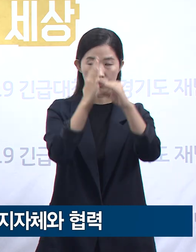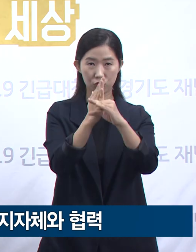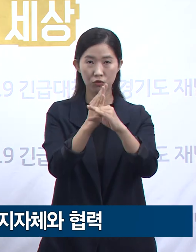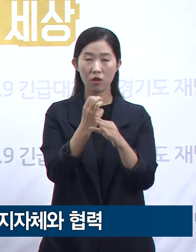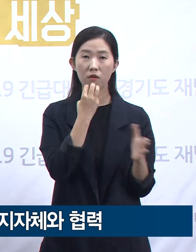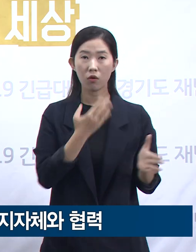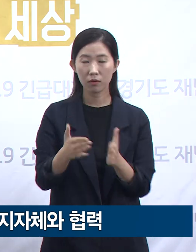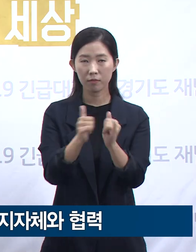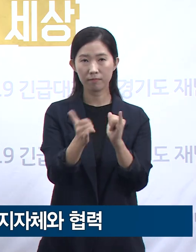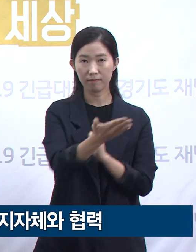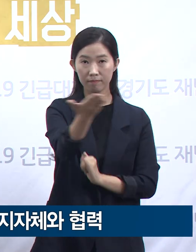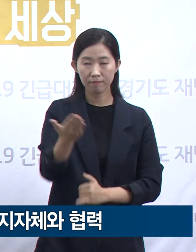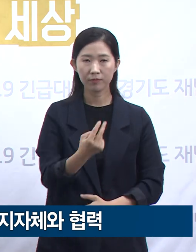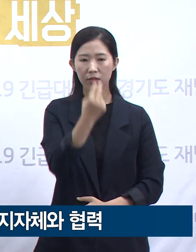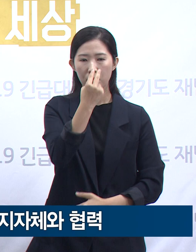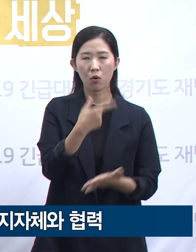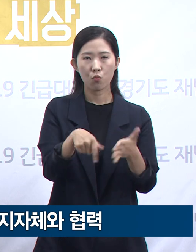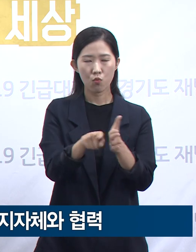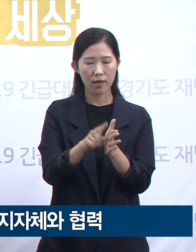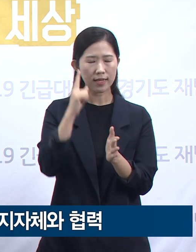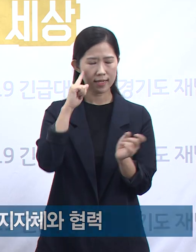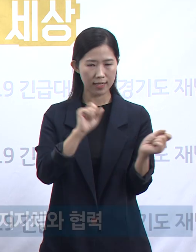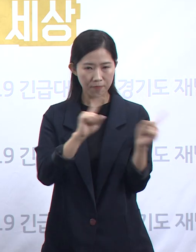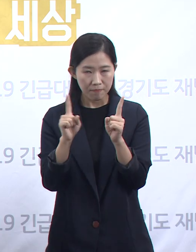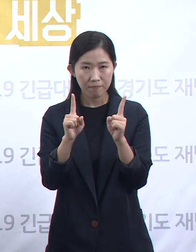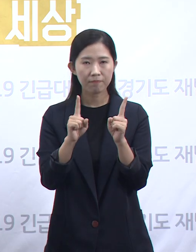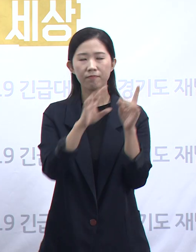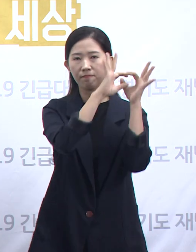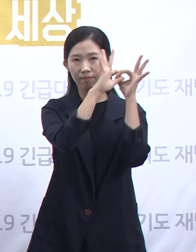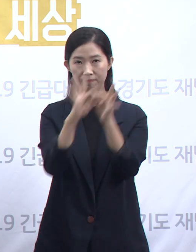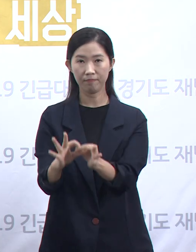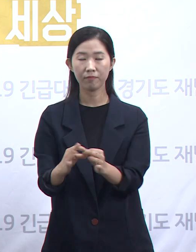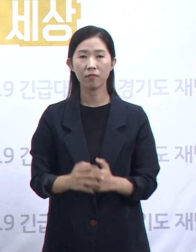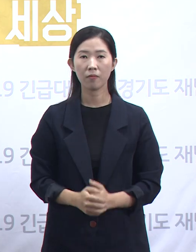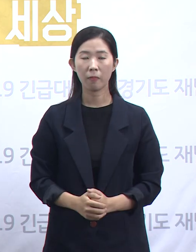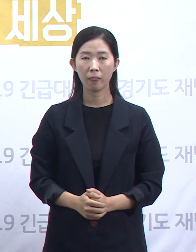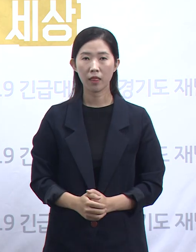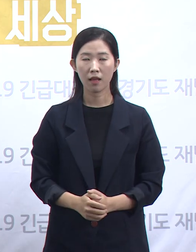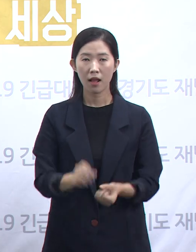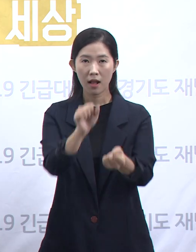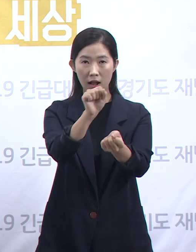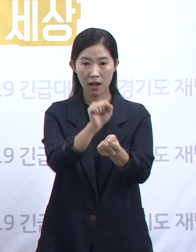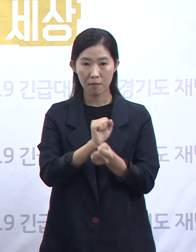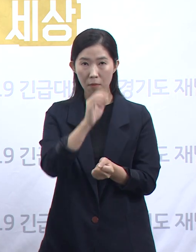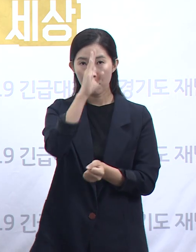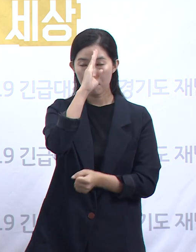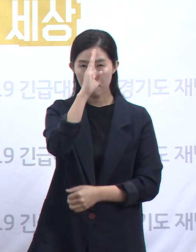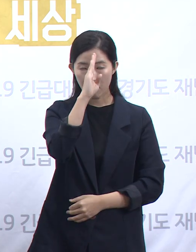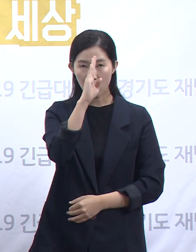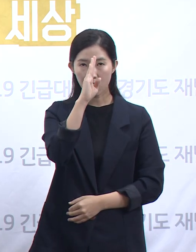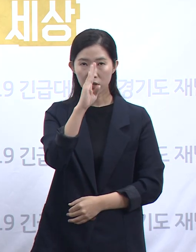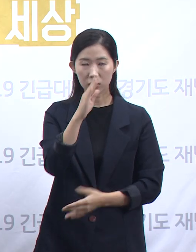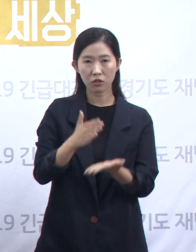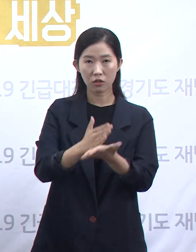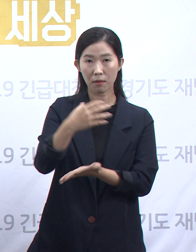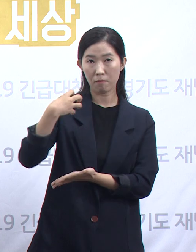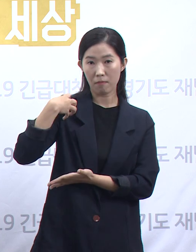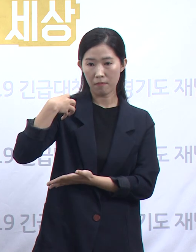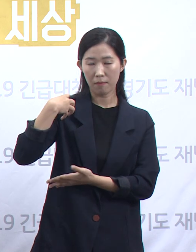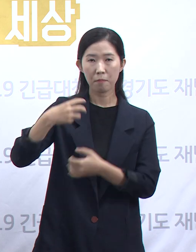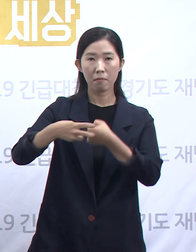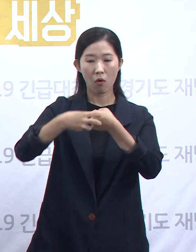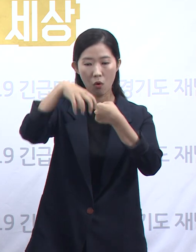늦추지 않겠습니다. 감염병 전담병원 등에서 치료에 전력하시는 의료인들께 다시 한번 깊이